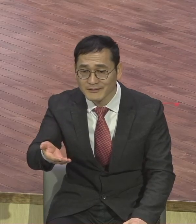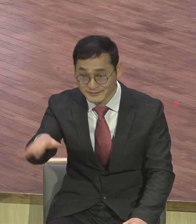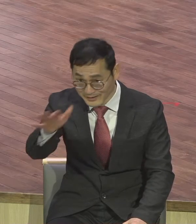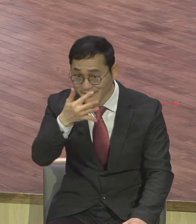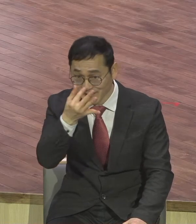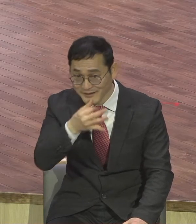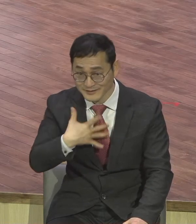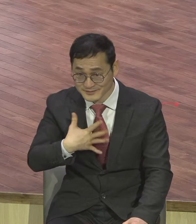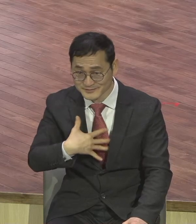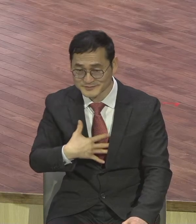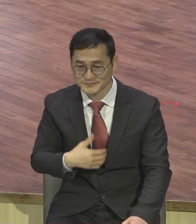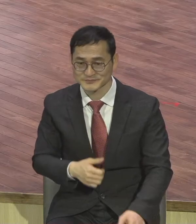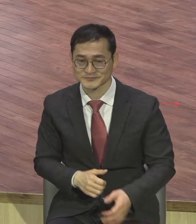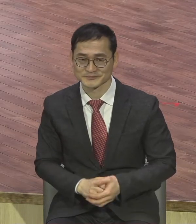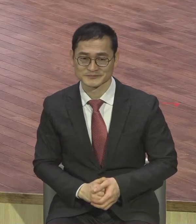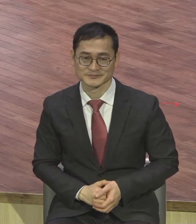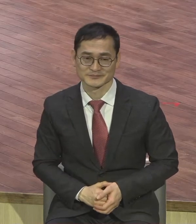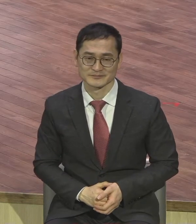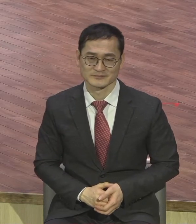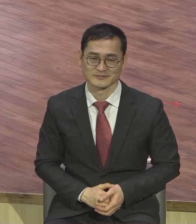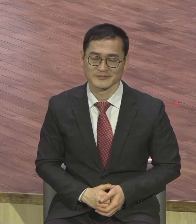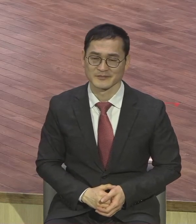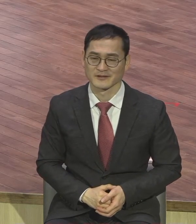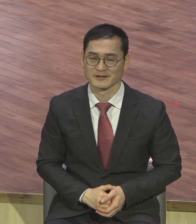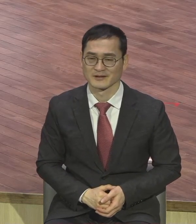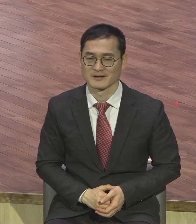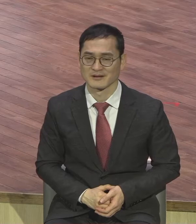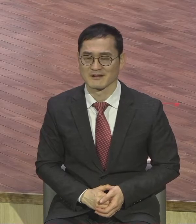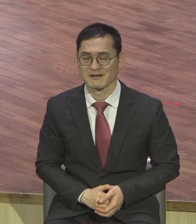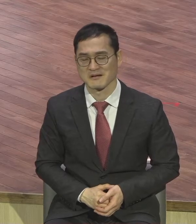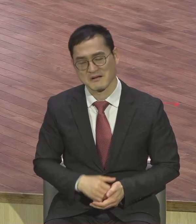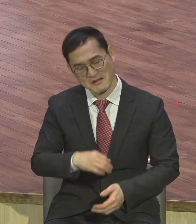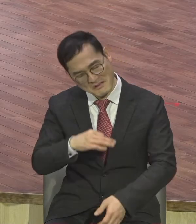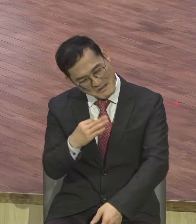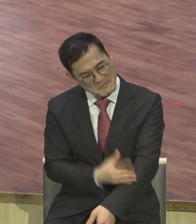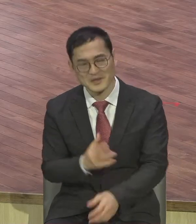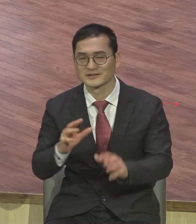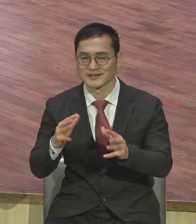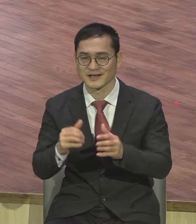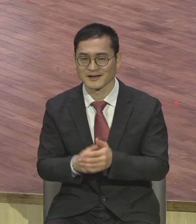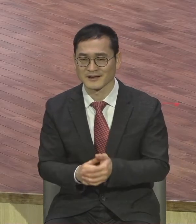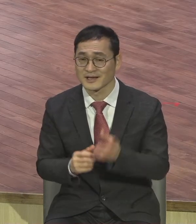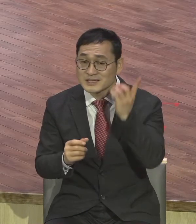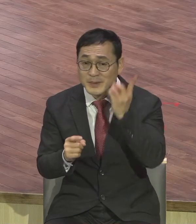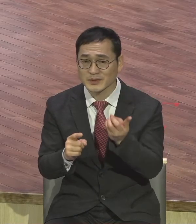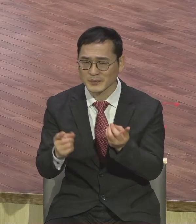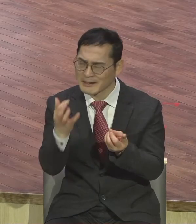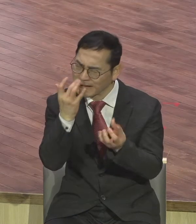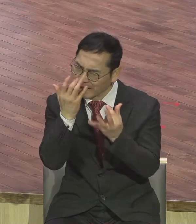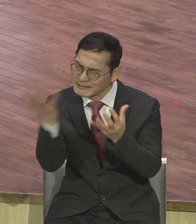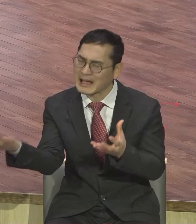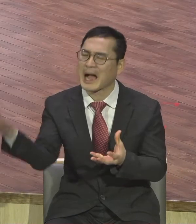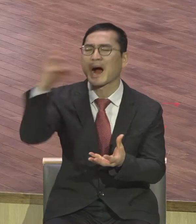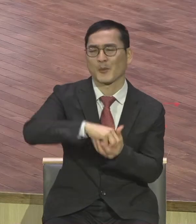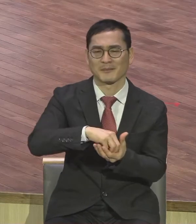참 좋은 세상이다 핸드폰으로 핸드폰으로 다 끝나 그냥 핸드폰으로 딱 가지고